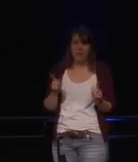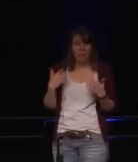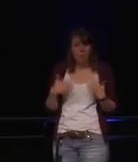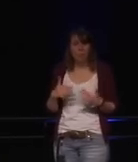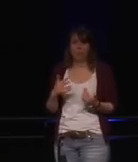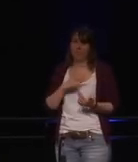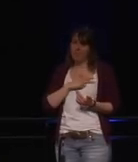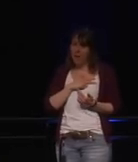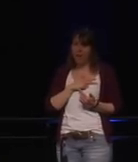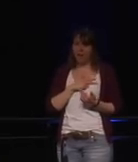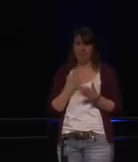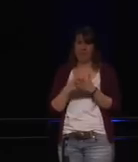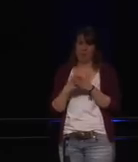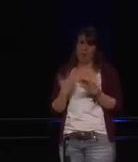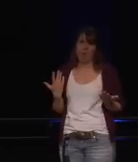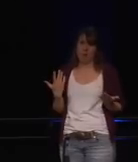Die Daten, meine ich.